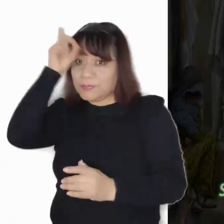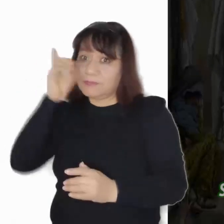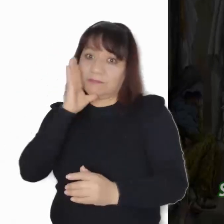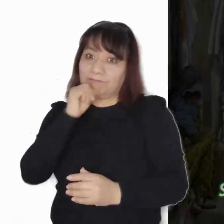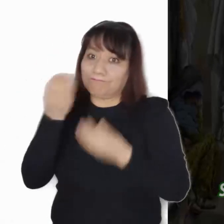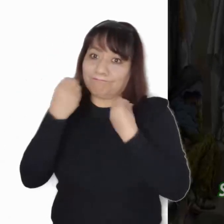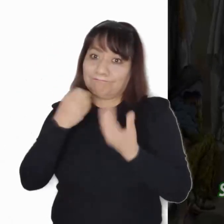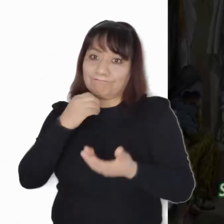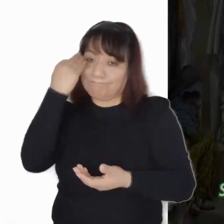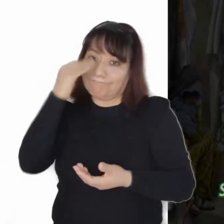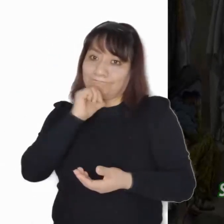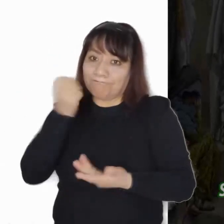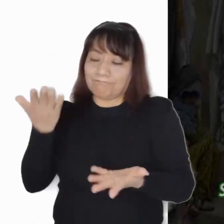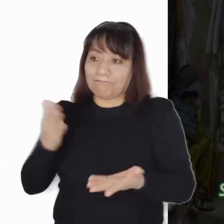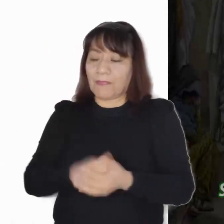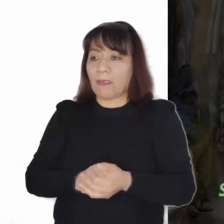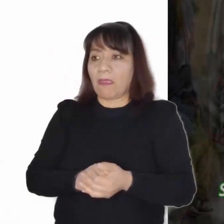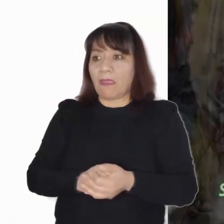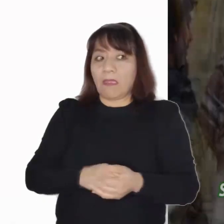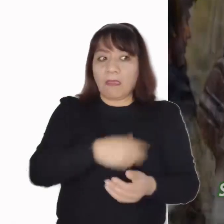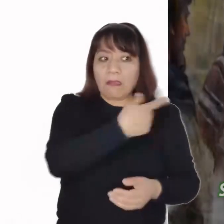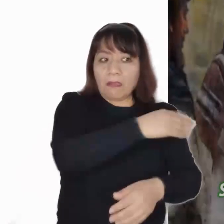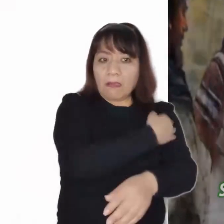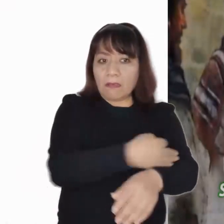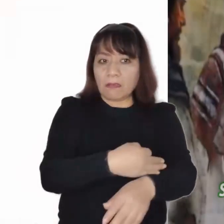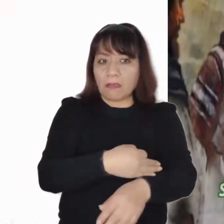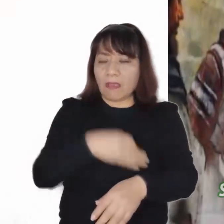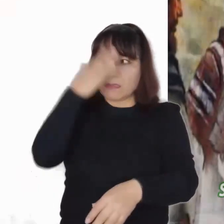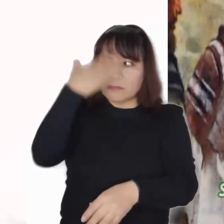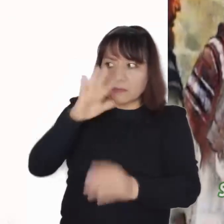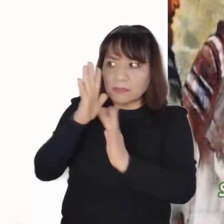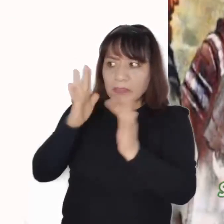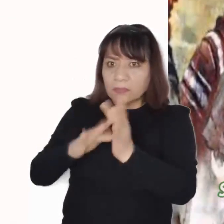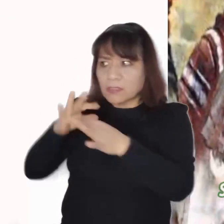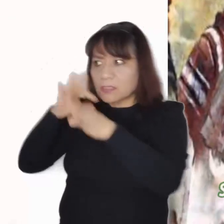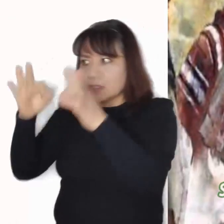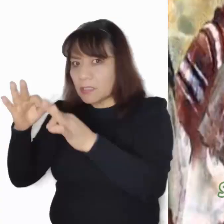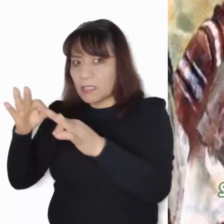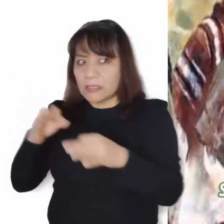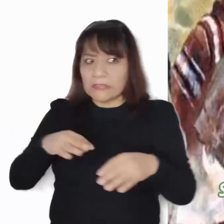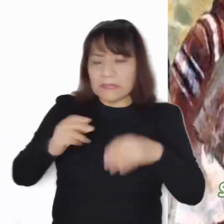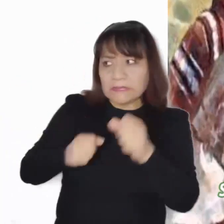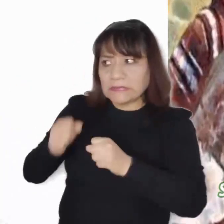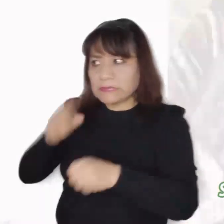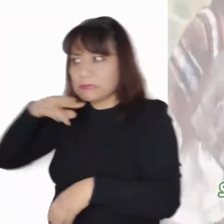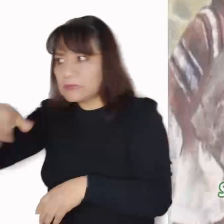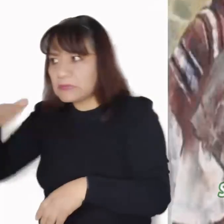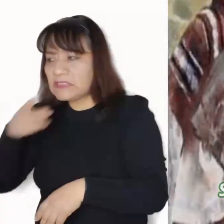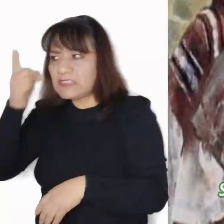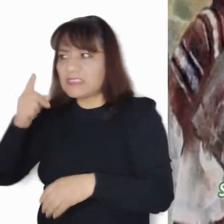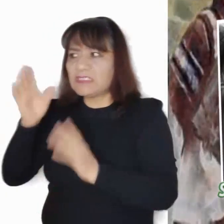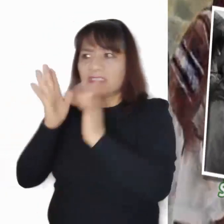Al enterarse sus parientes, fueron a buscarlo, pues decían que se había vuelto loco.